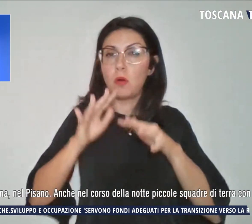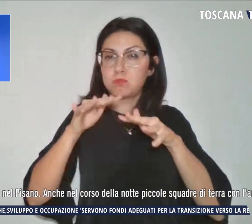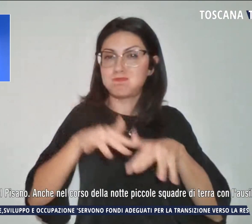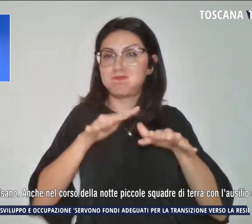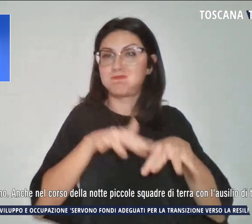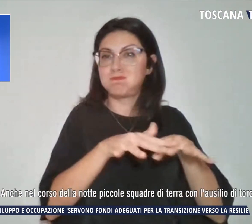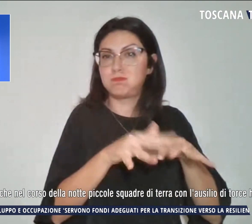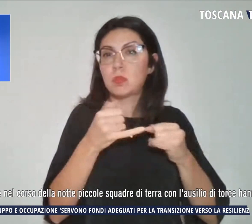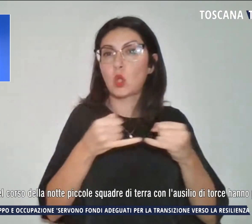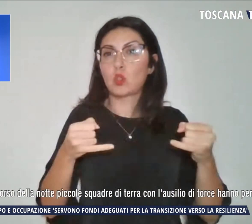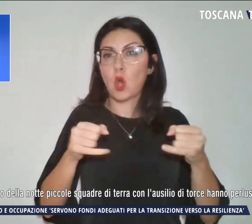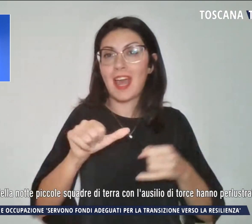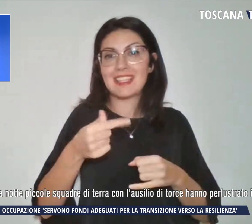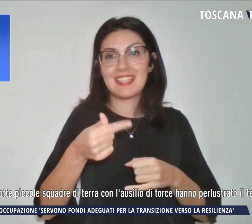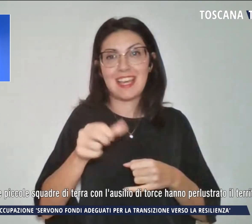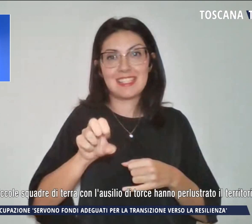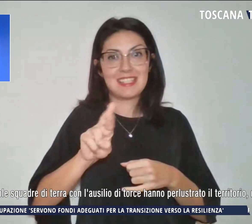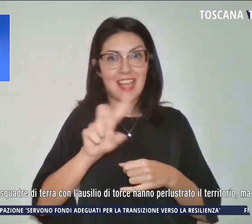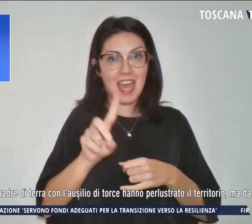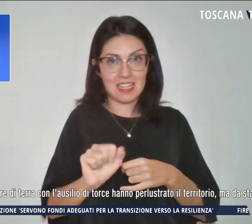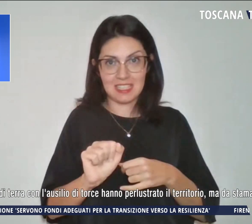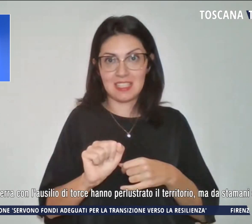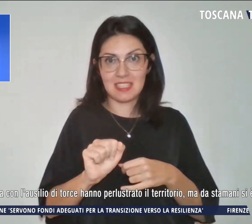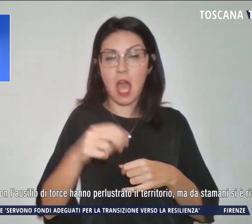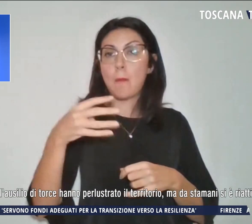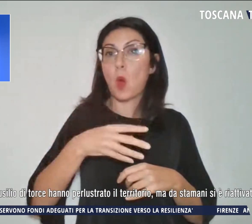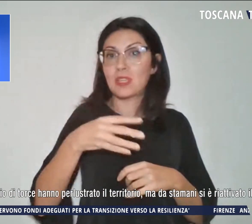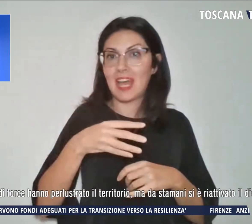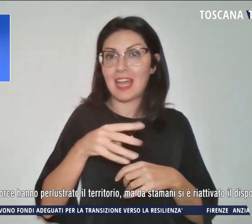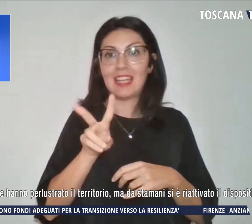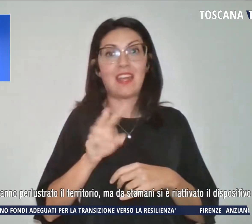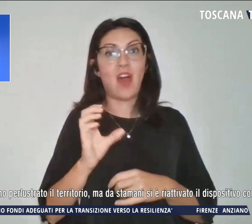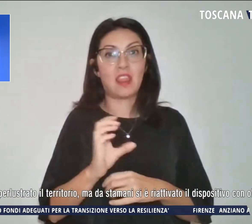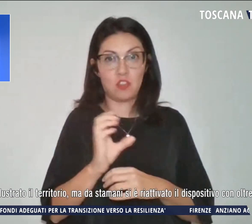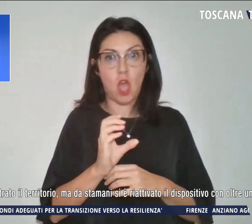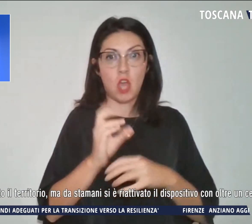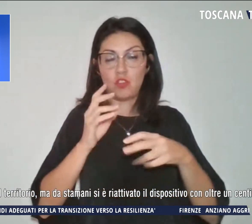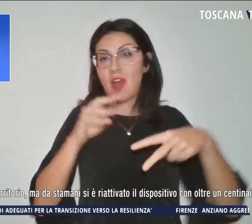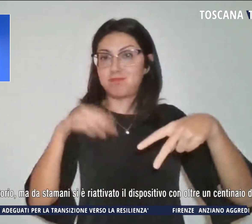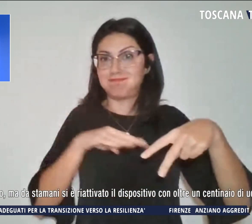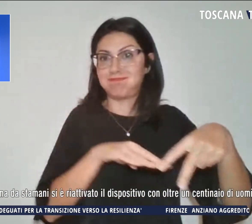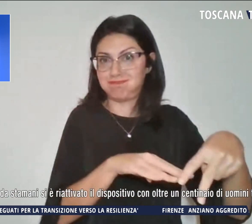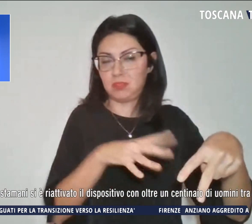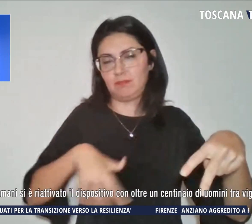torrente Sterza a Montecatini Val di Cecina nel Pisano.